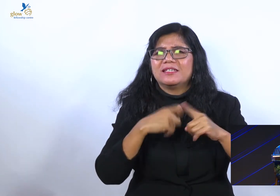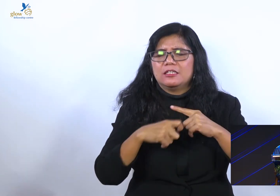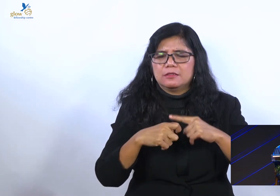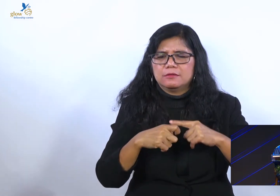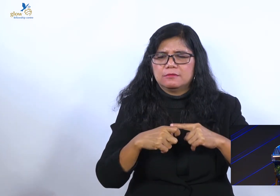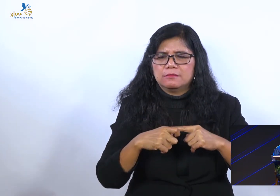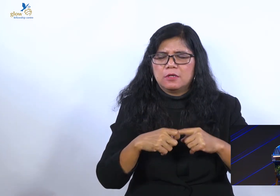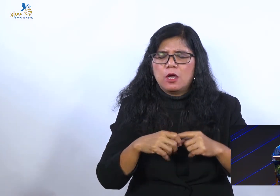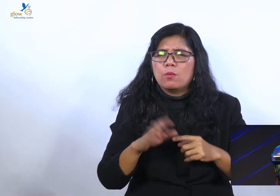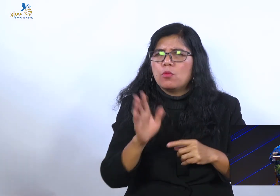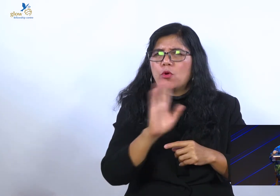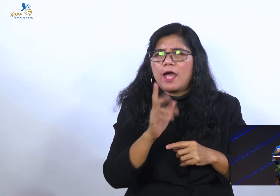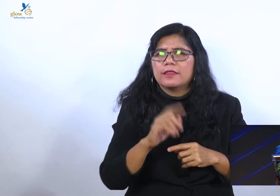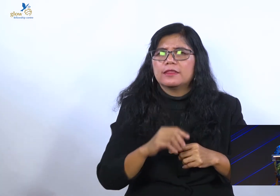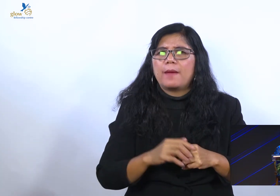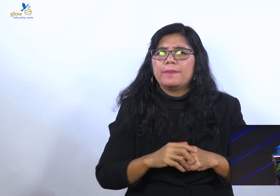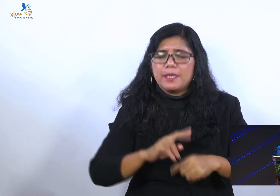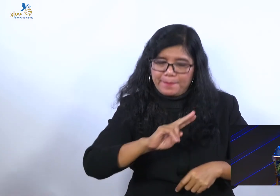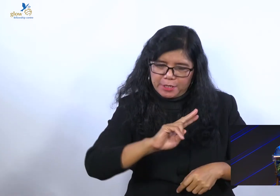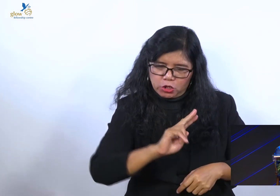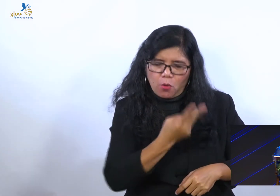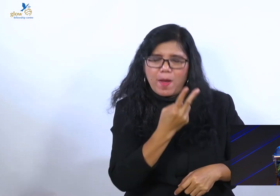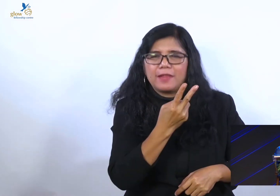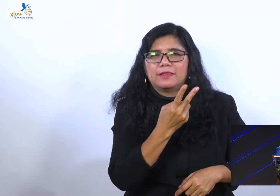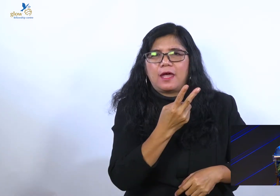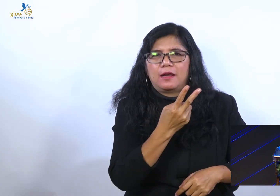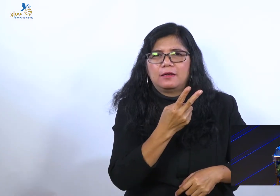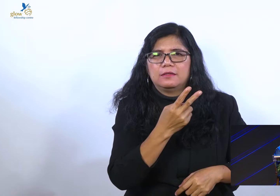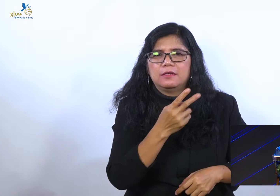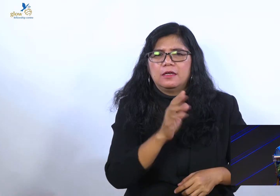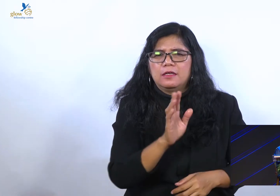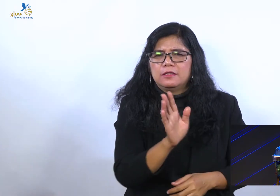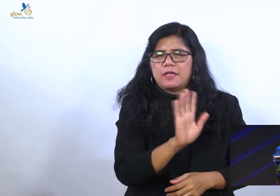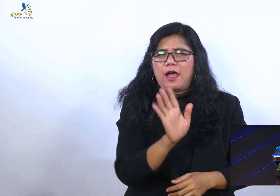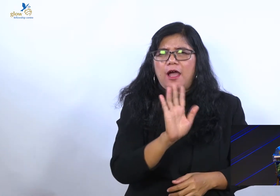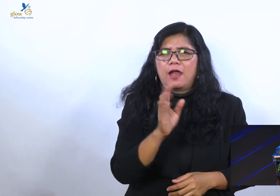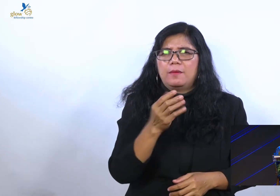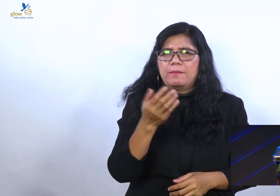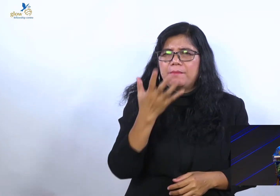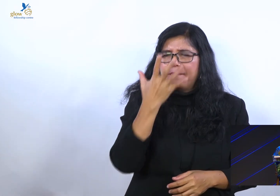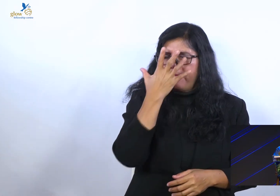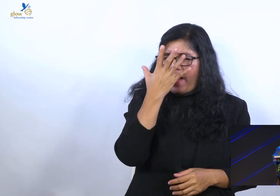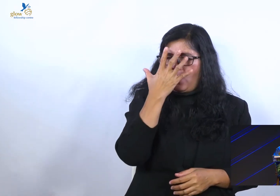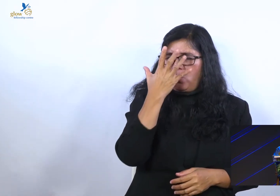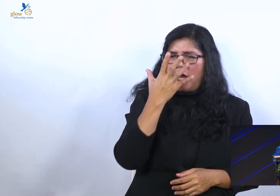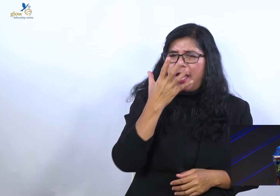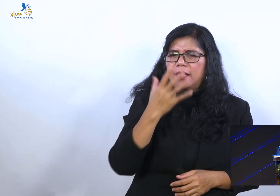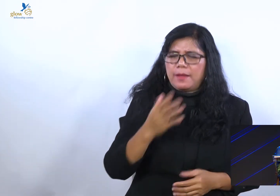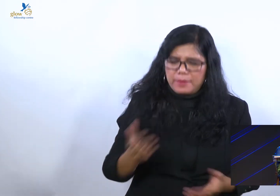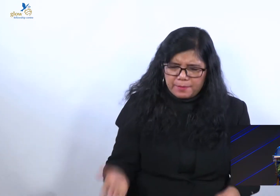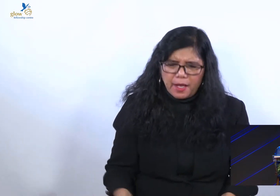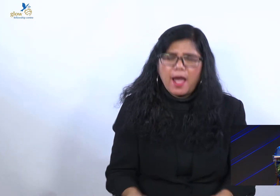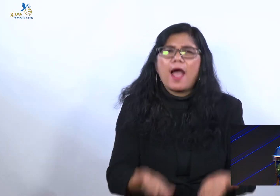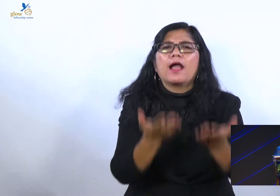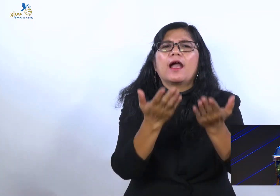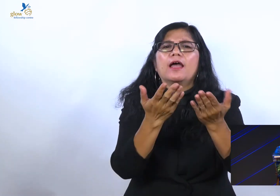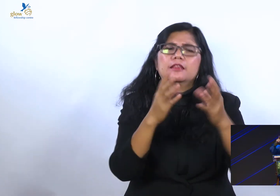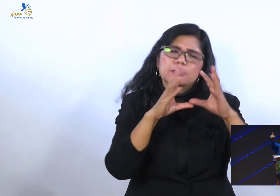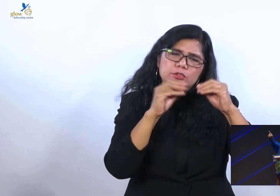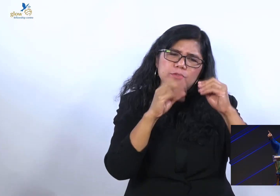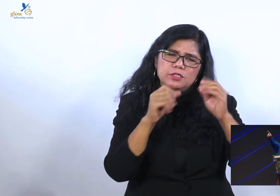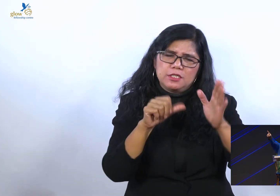dan menjatuhkan. Tapi caranya kita merangkul. Kita mengangkat. Kita berdiskusi. Kita menolong.